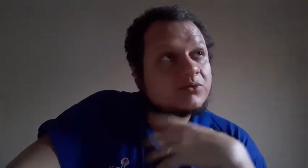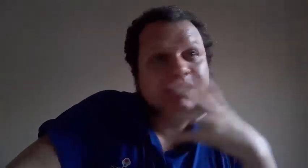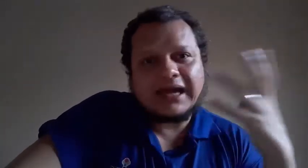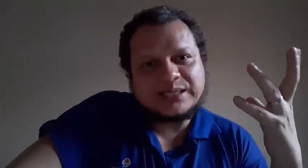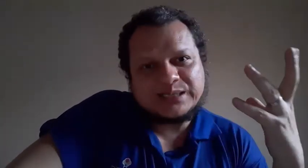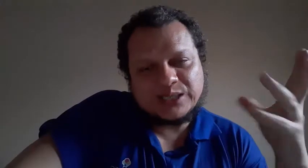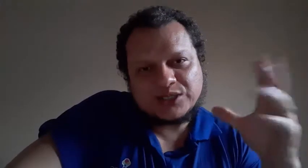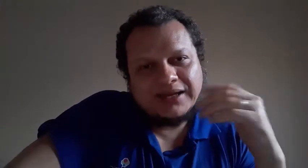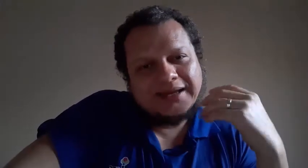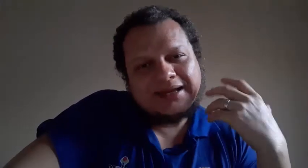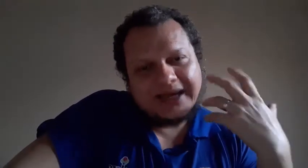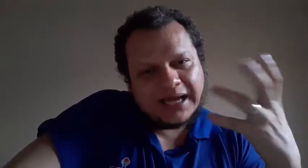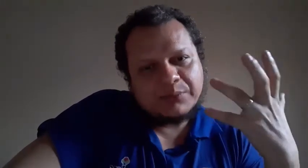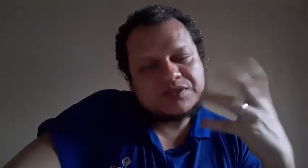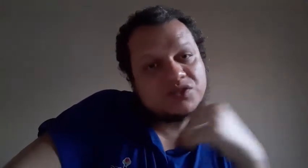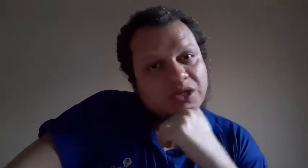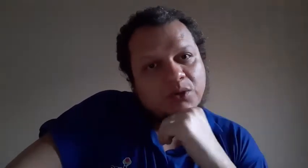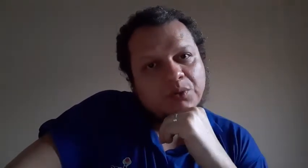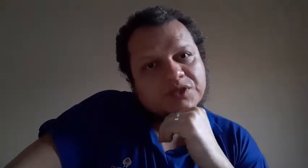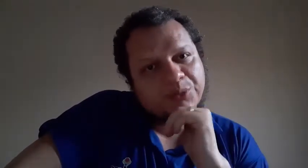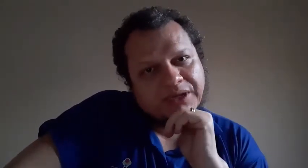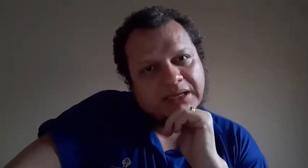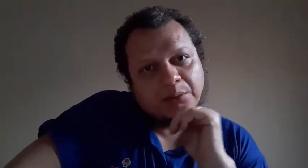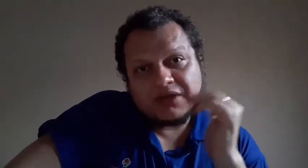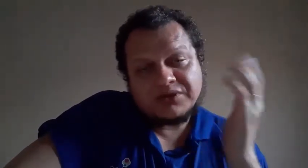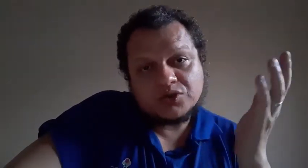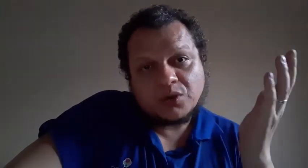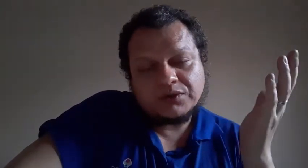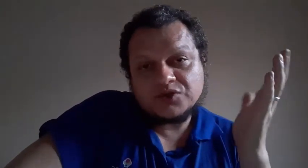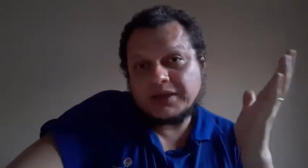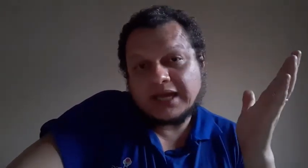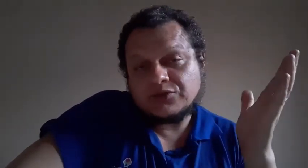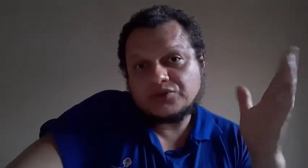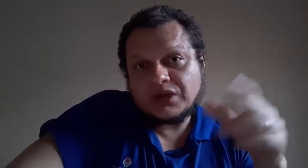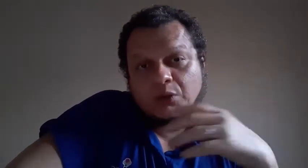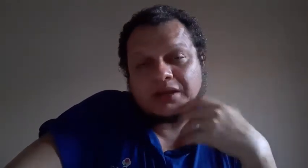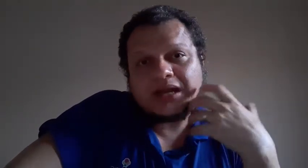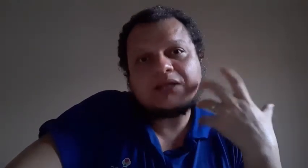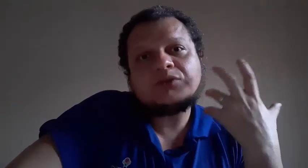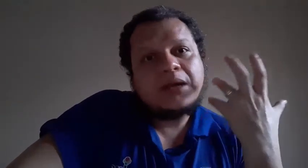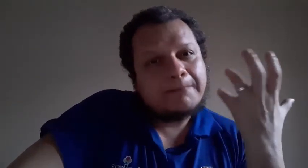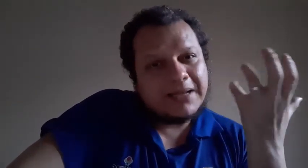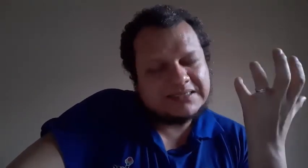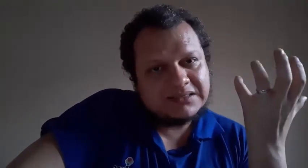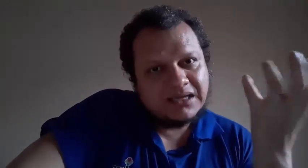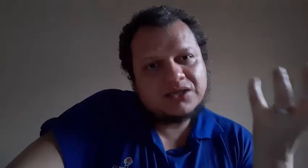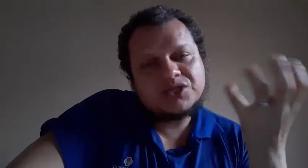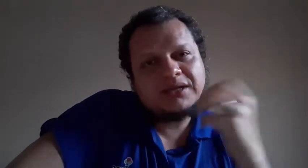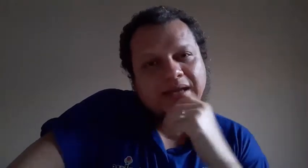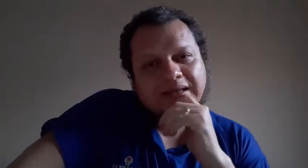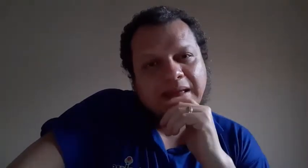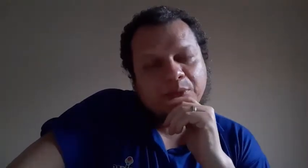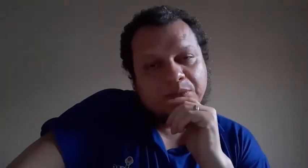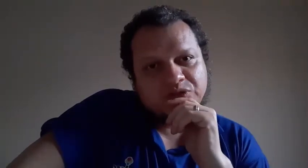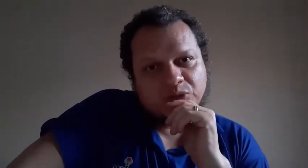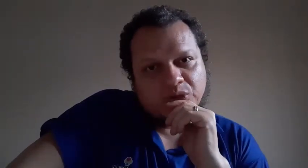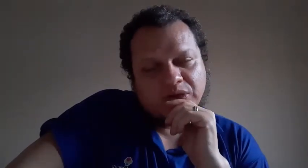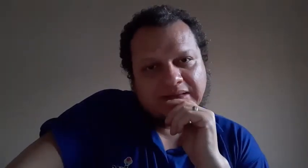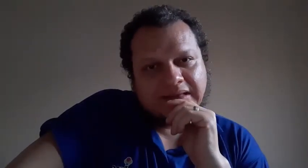o que quer que seja, ganharmos, sim, dinheiro com isso. Por que não? Porque, afinal de contas, o mercado cultural é um mercado bastante promissor e tal,